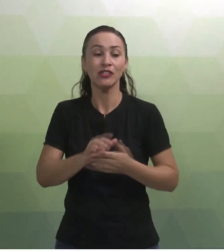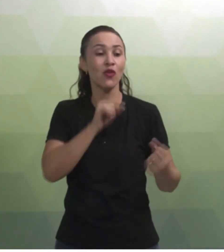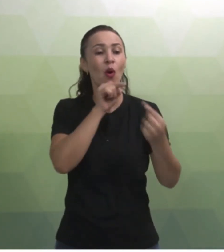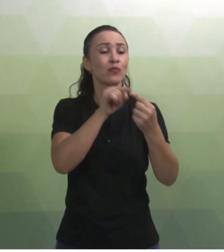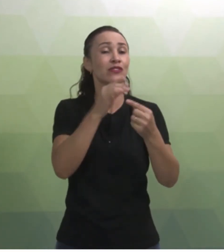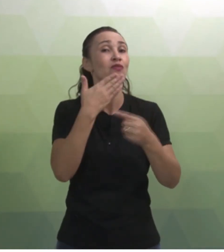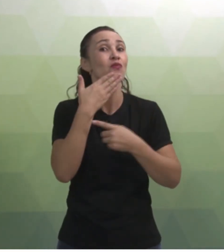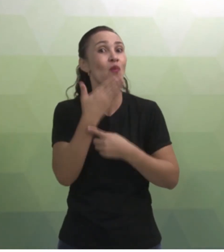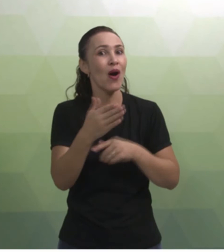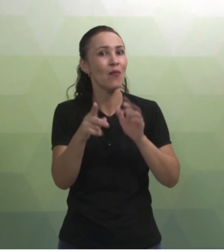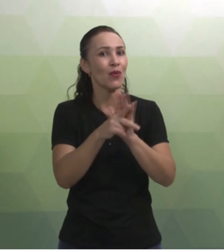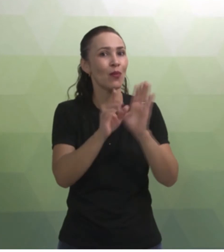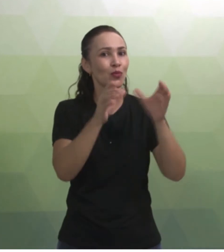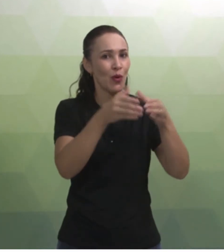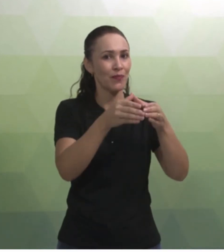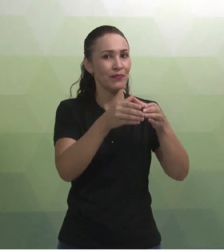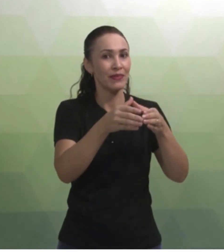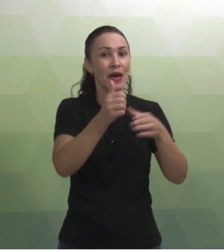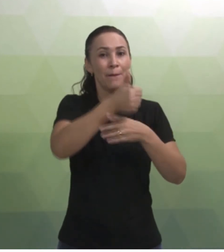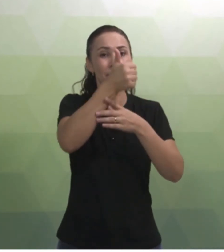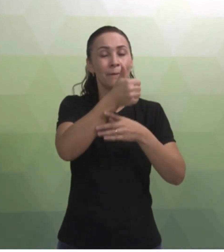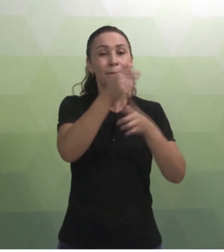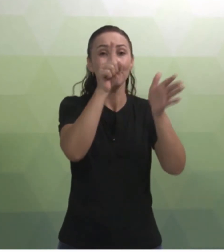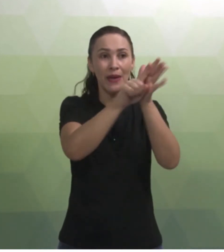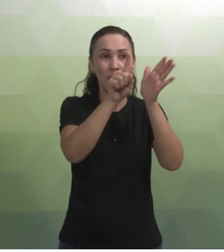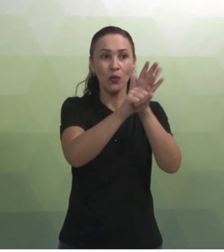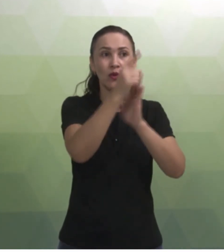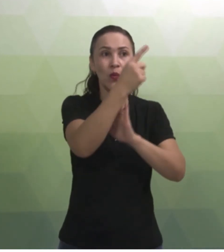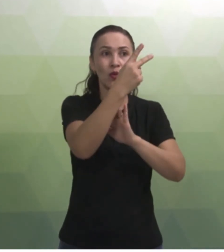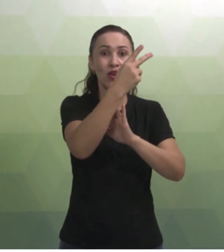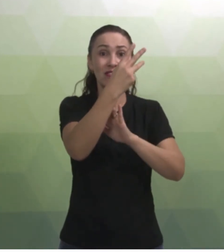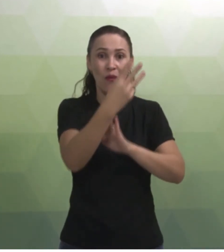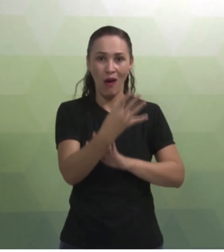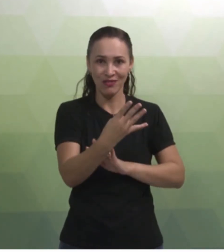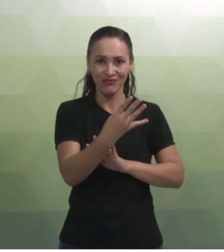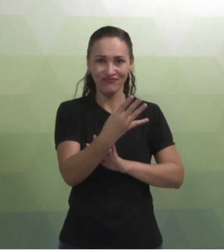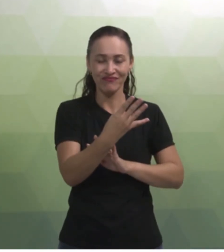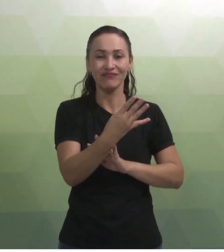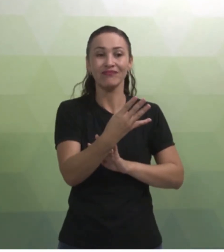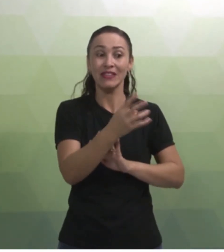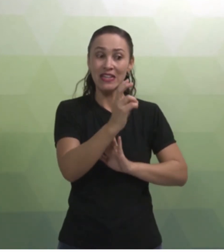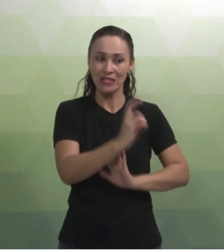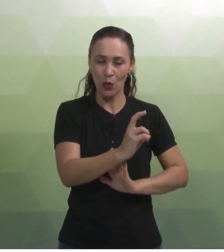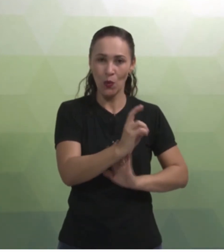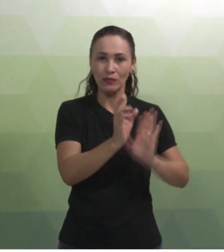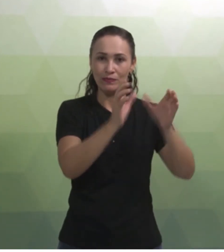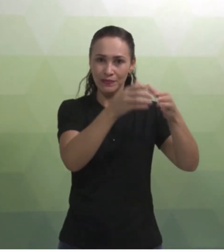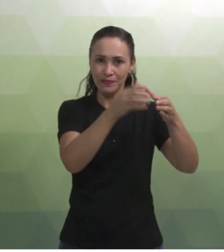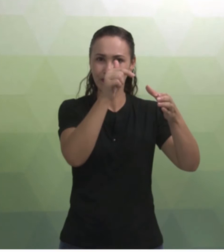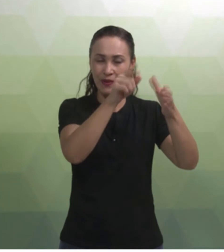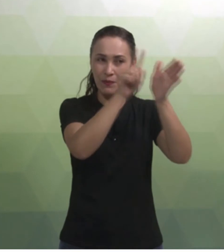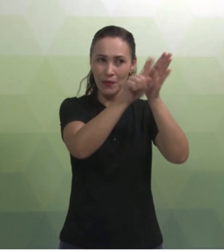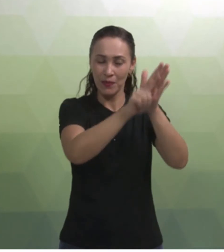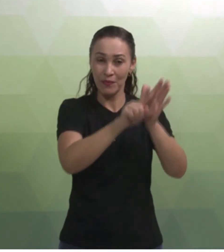para a gente ver o objetivo de cada bloco. Temos aí a pergunta um, dois, três e quatro e a cinco,